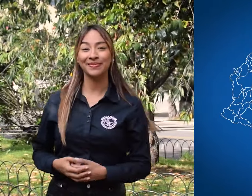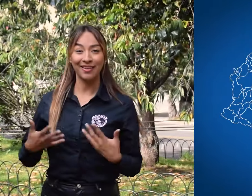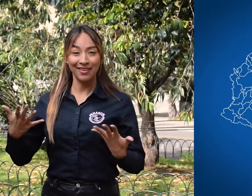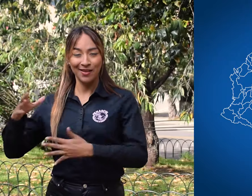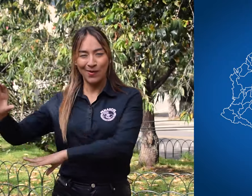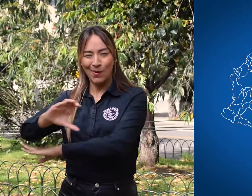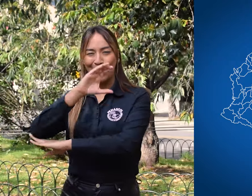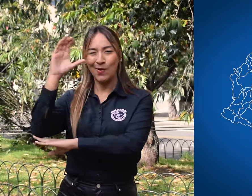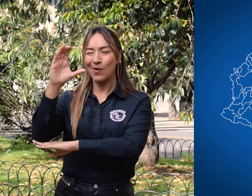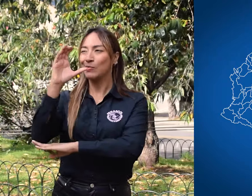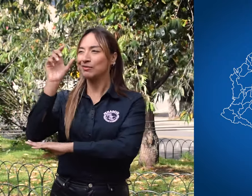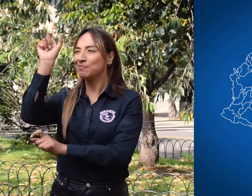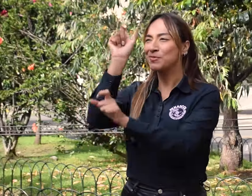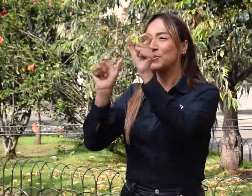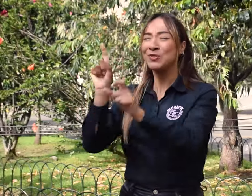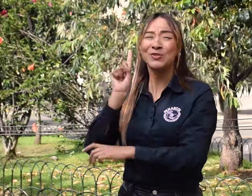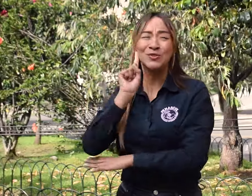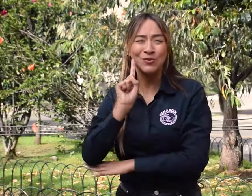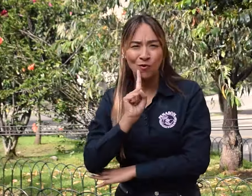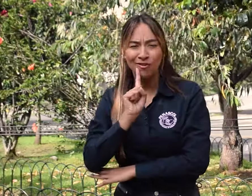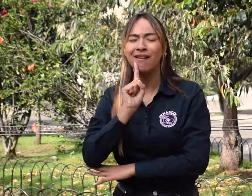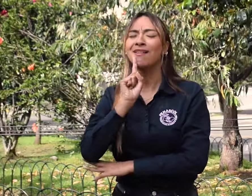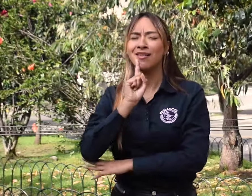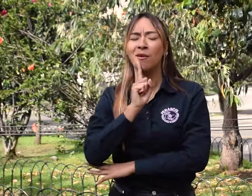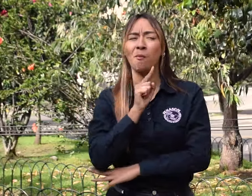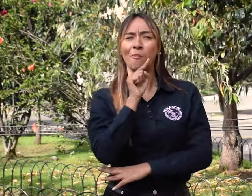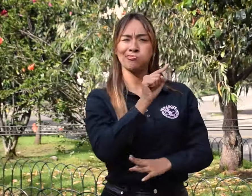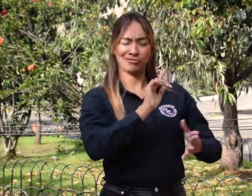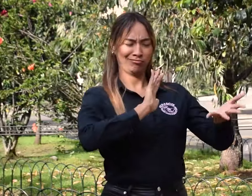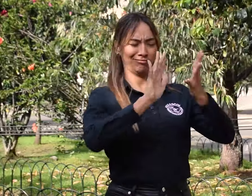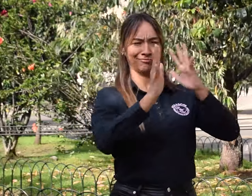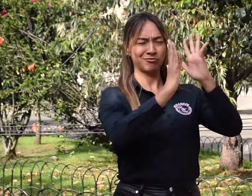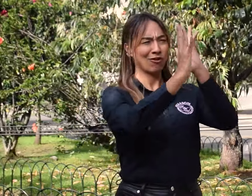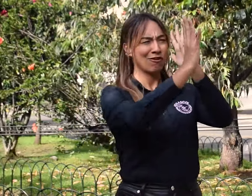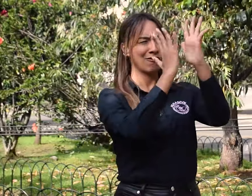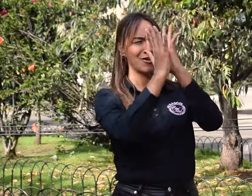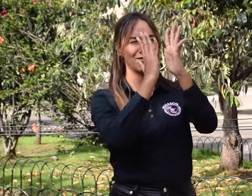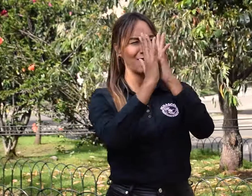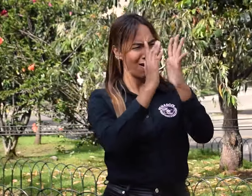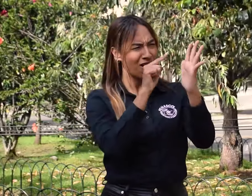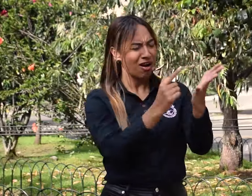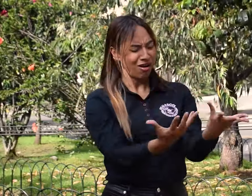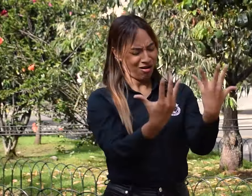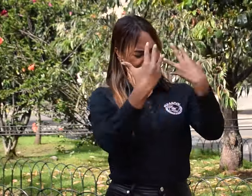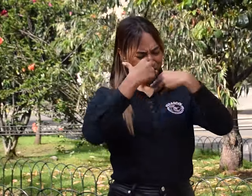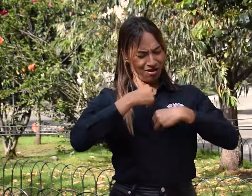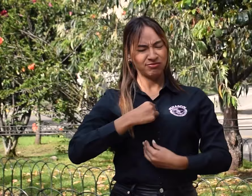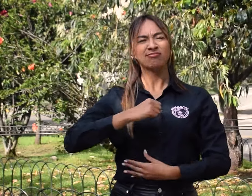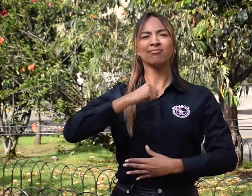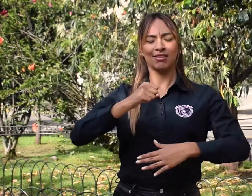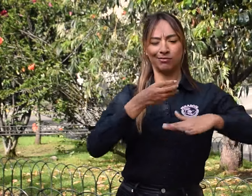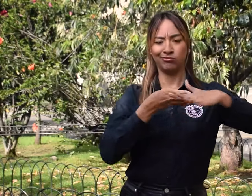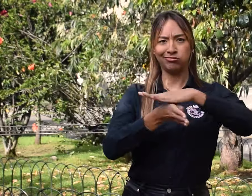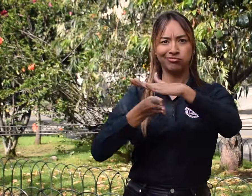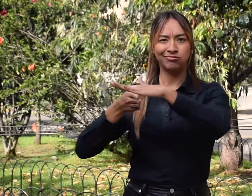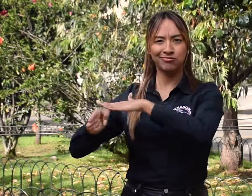Las personas sordas de Colombia tienen derecho a acceder a la información en lengua de señas. Y esta